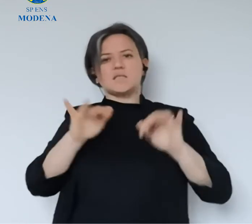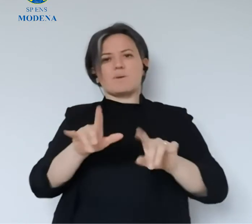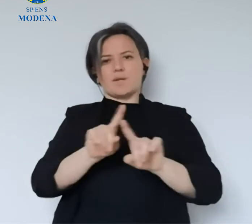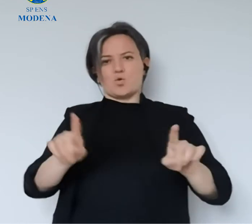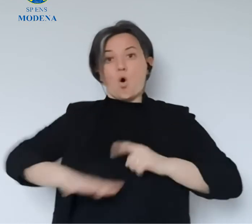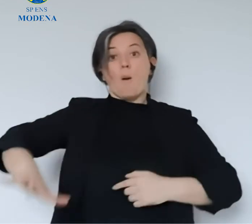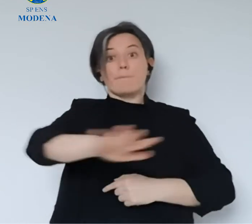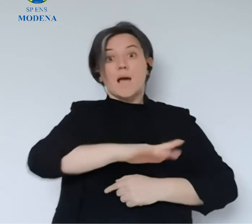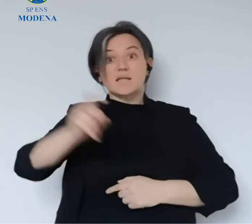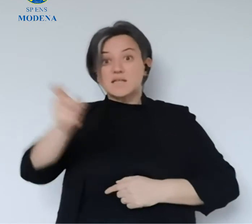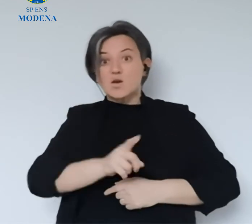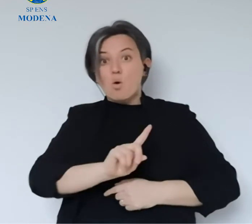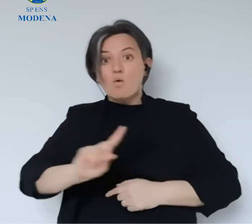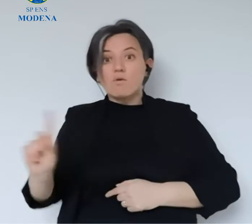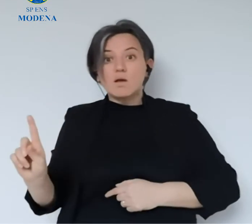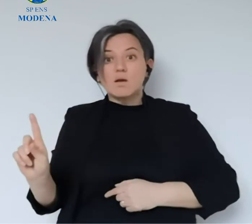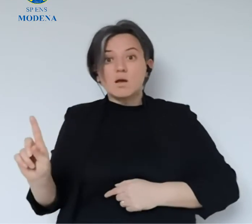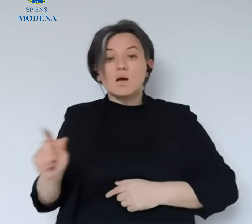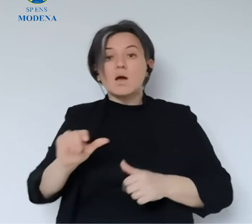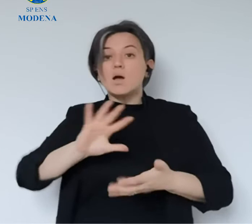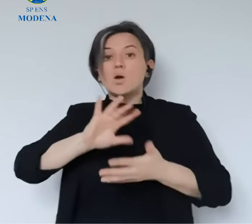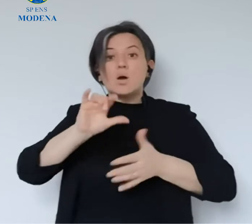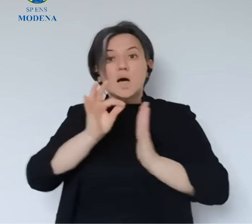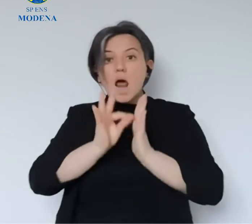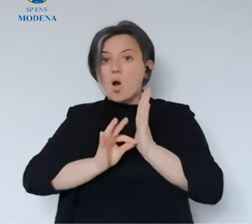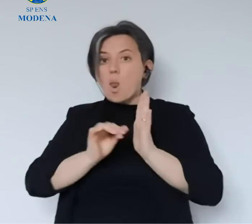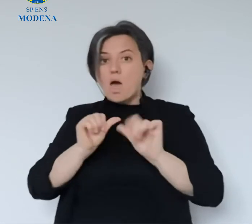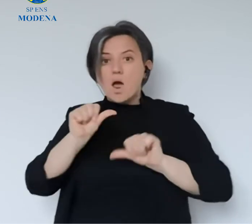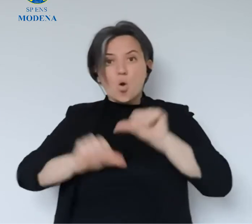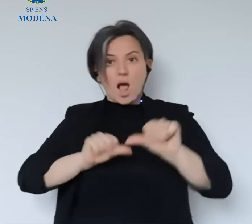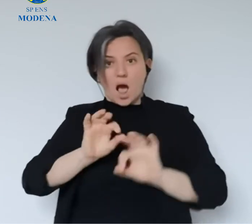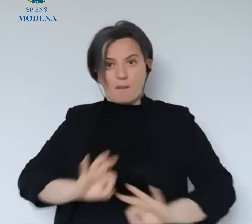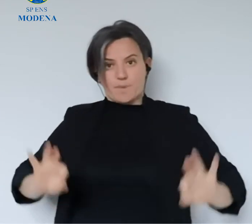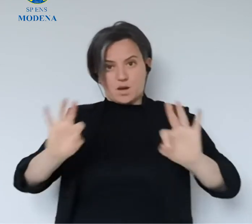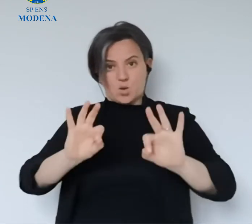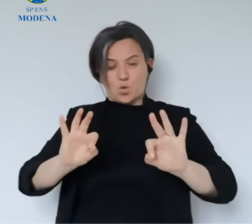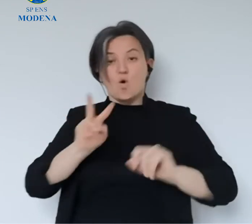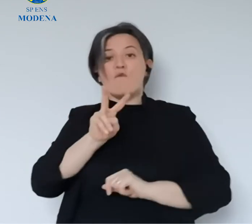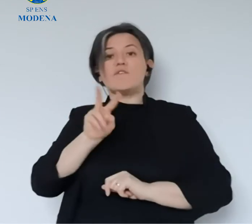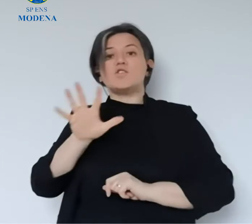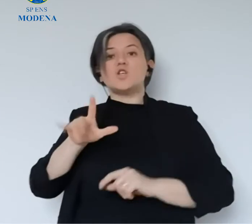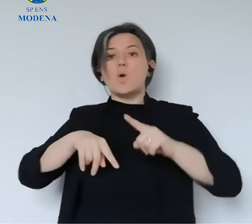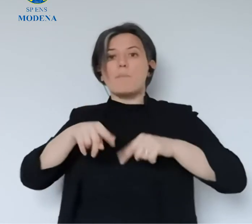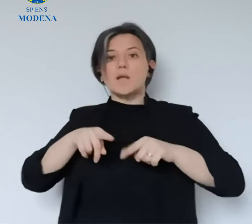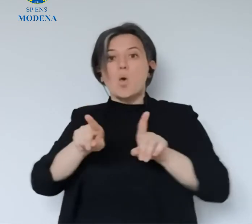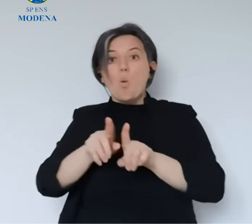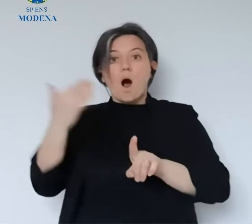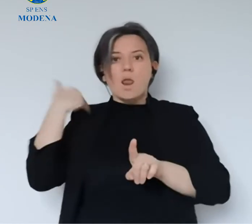assembramenti. Quindi non è il 25 aprile, è un giorno dove si può venire in piazza, non cambia niente,